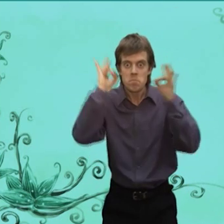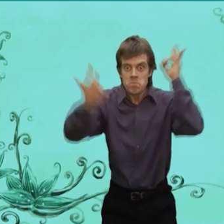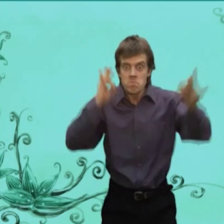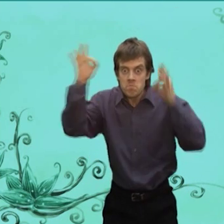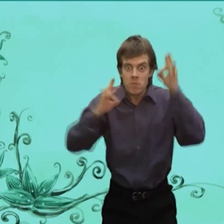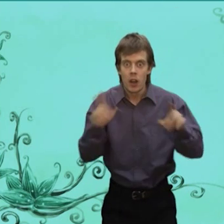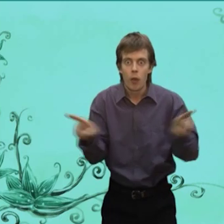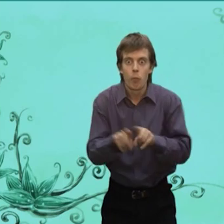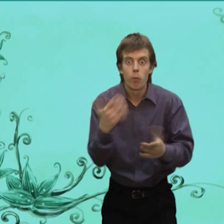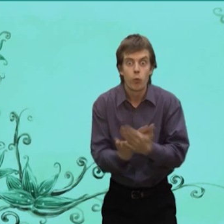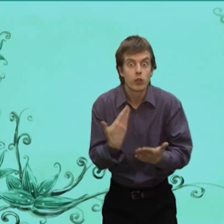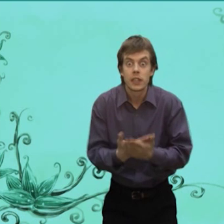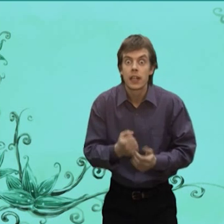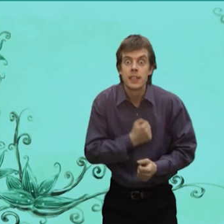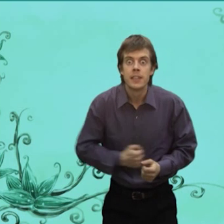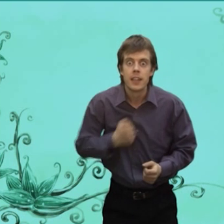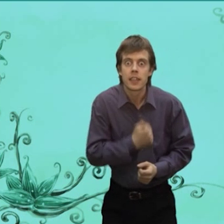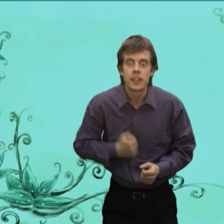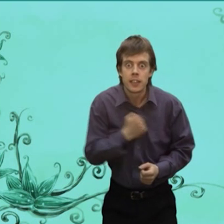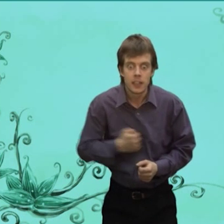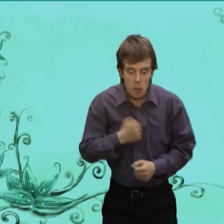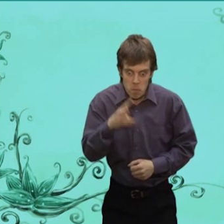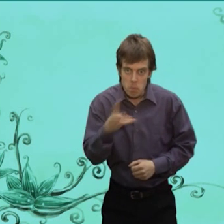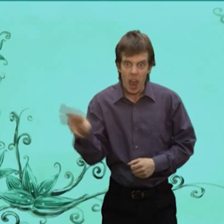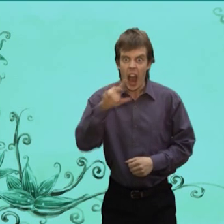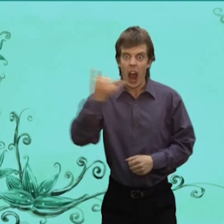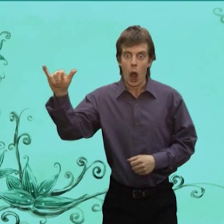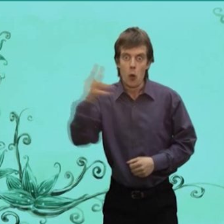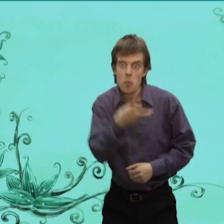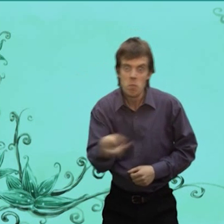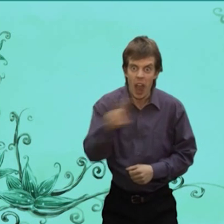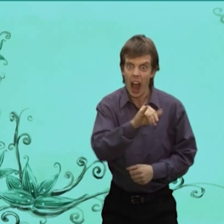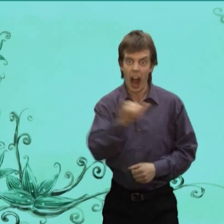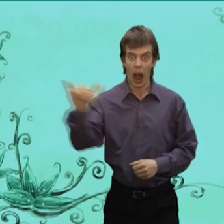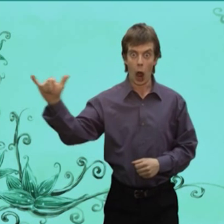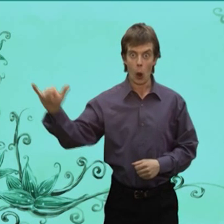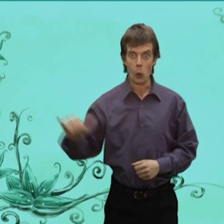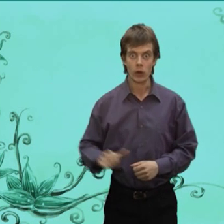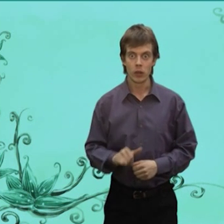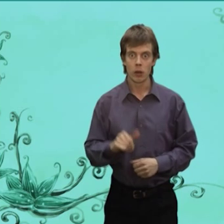А сам Мурчит Будто Сердится Мяу Мяу